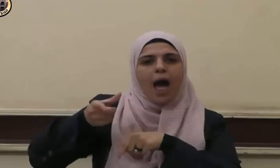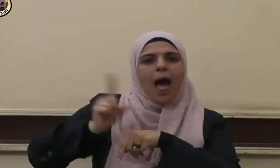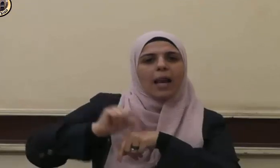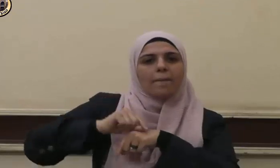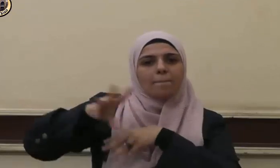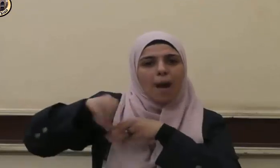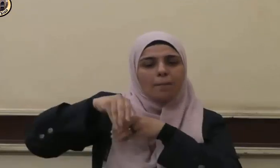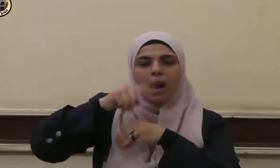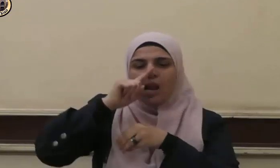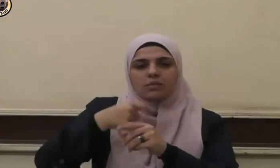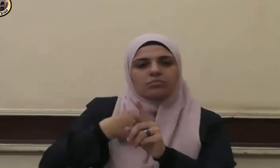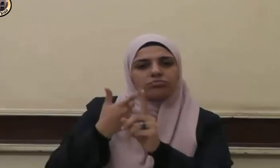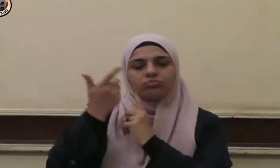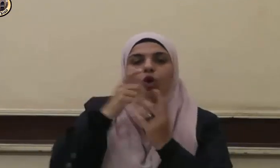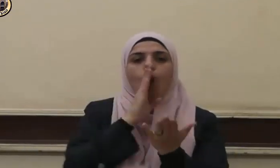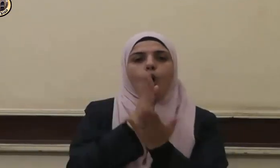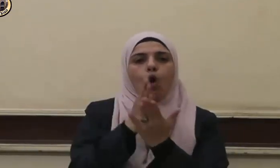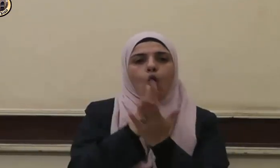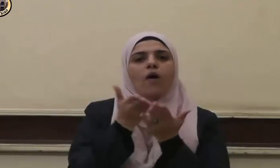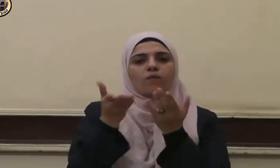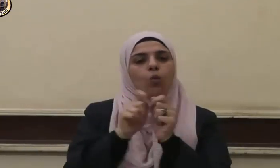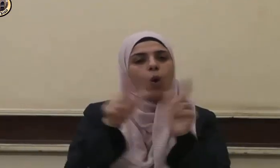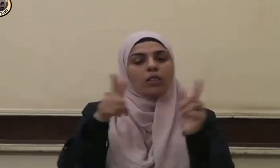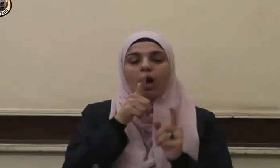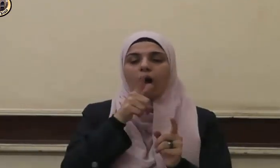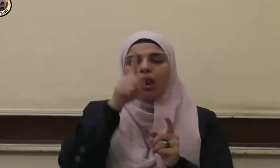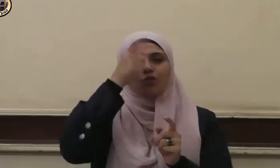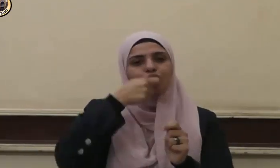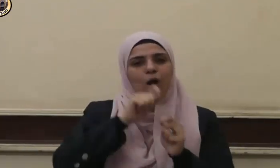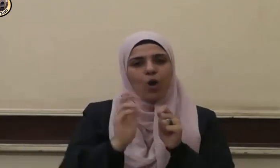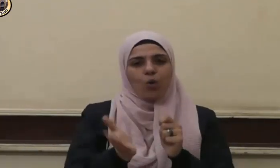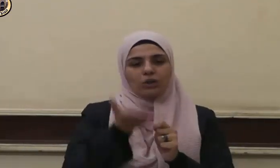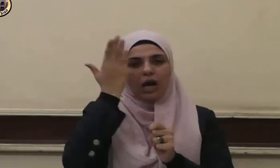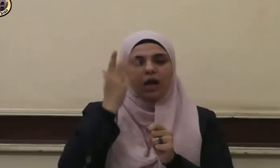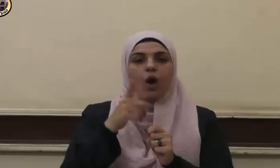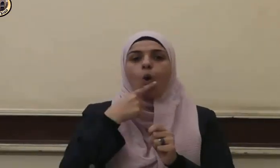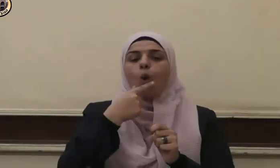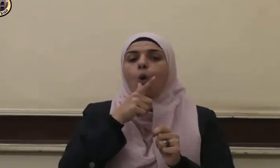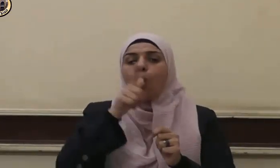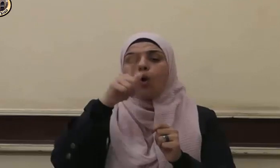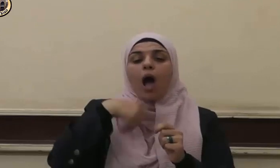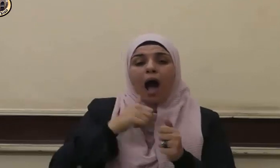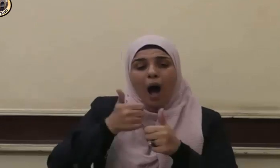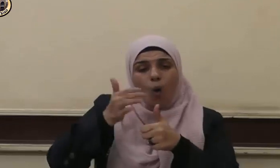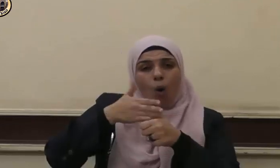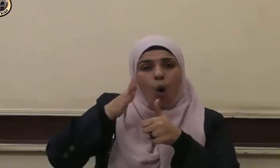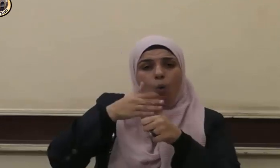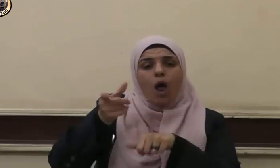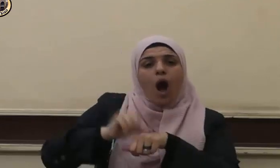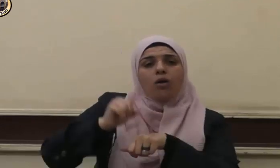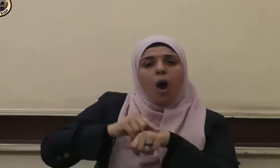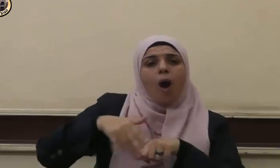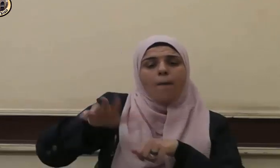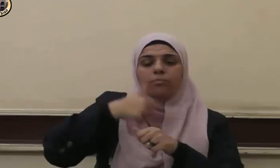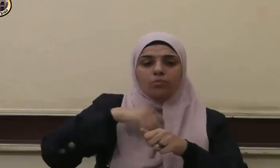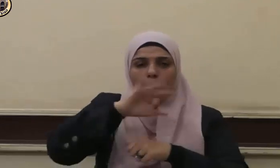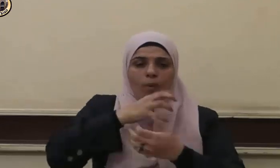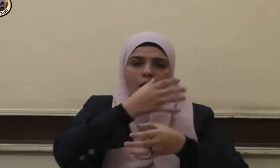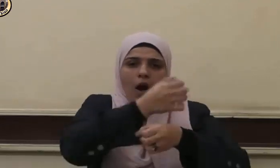وجعل لهم حقوقا قال تعالى وأولو الأرحام بعضهم أولى ببعض